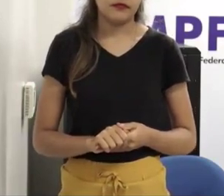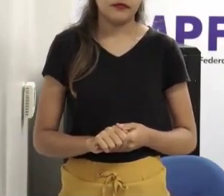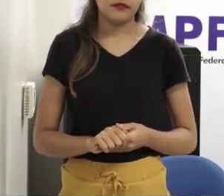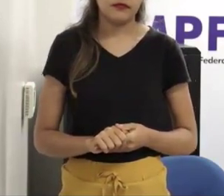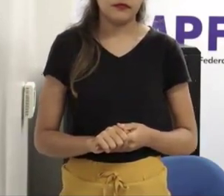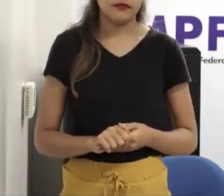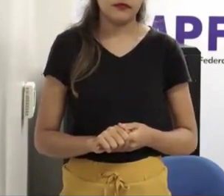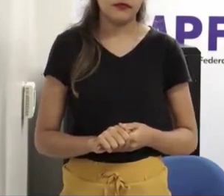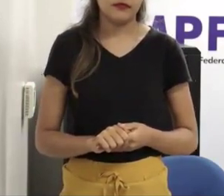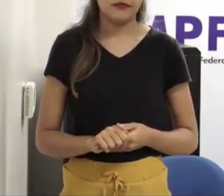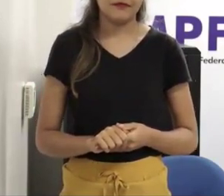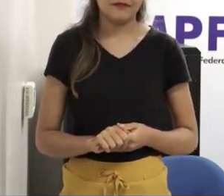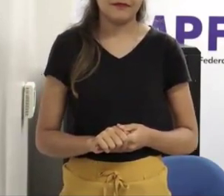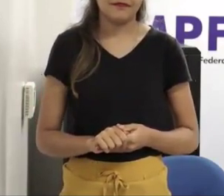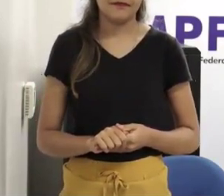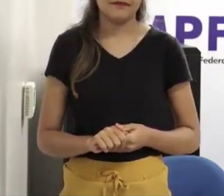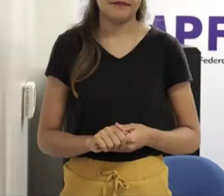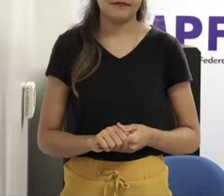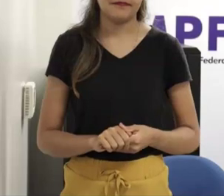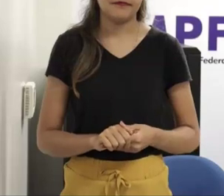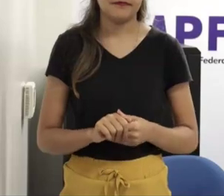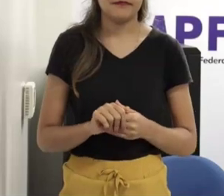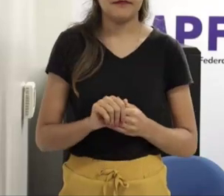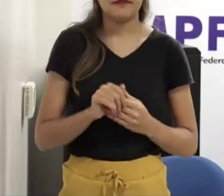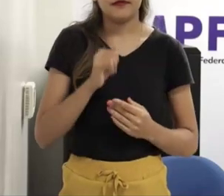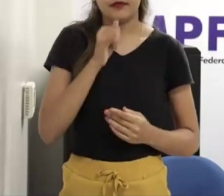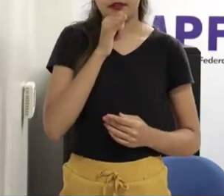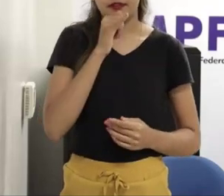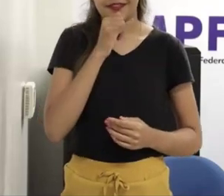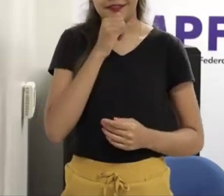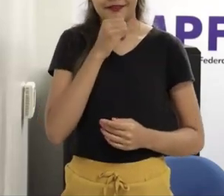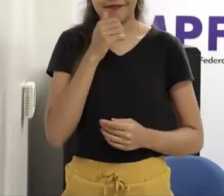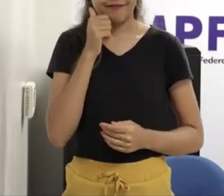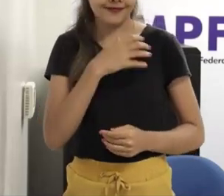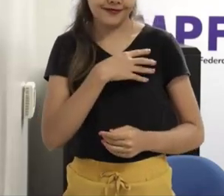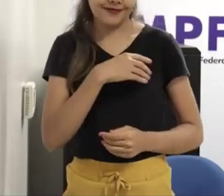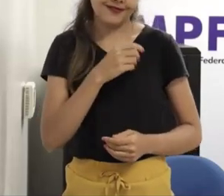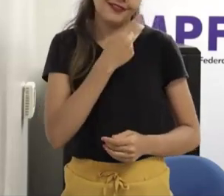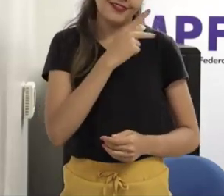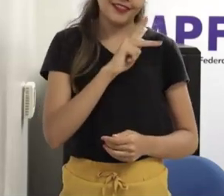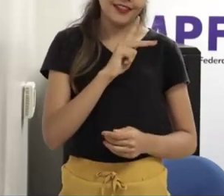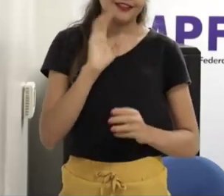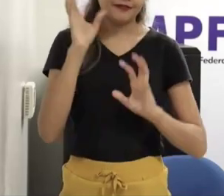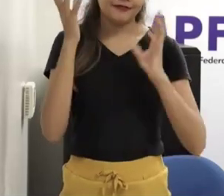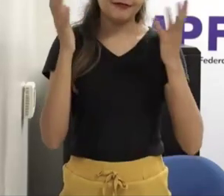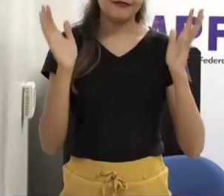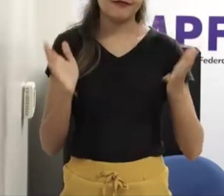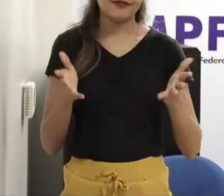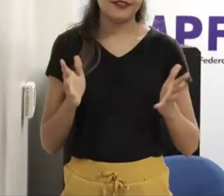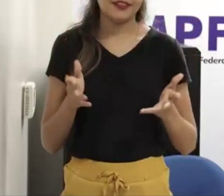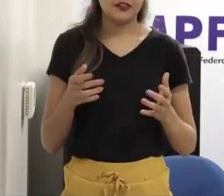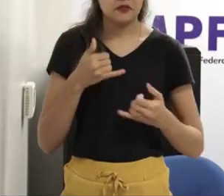no banheiro de um restaurante, né, eu estou dando um exemplo, assim, leve, que acontece, não sei o que, nas escolas, quem